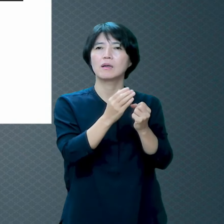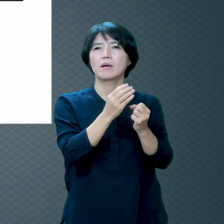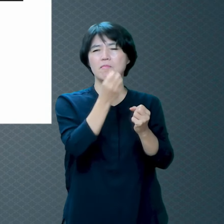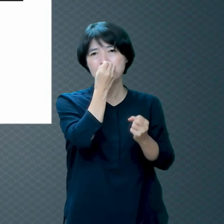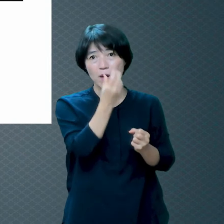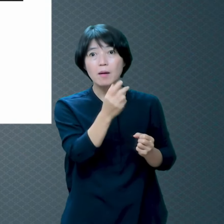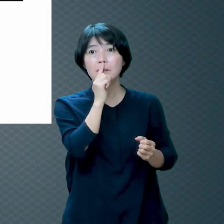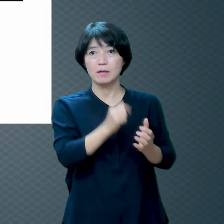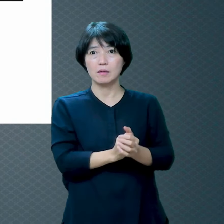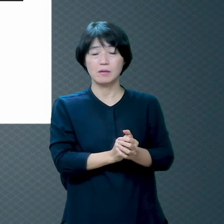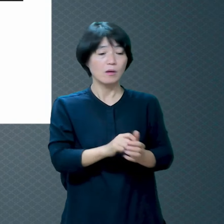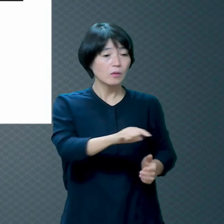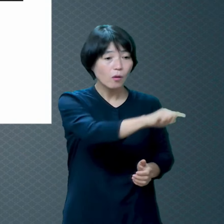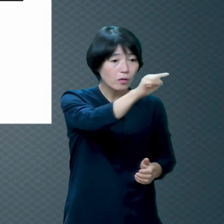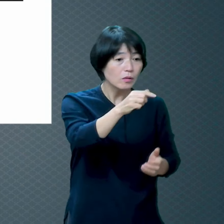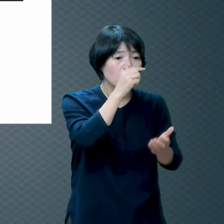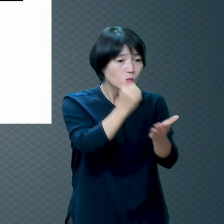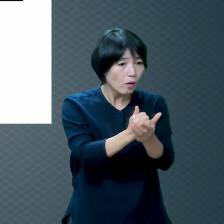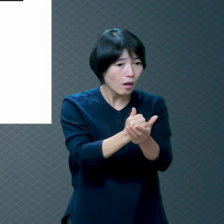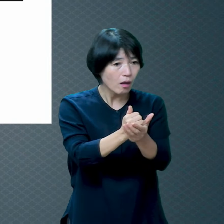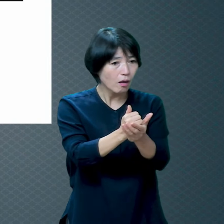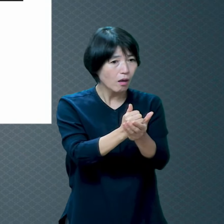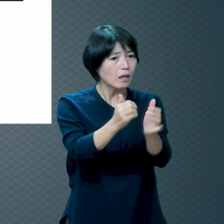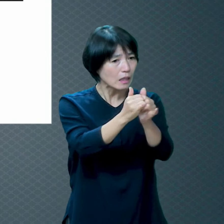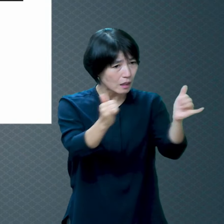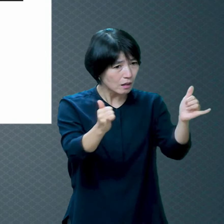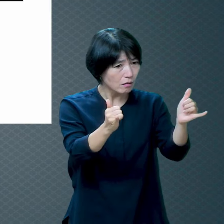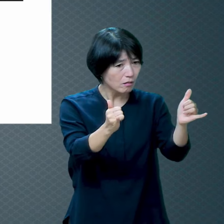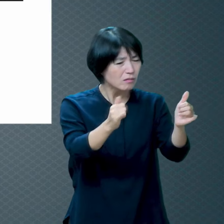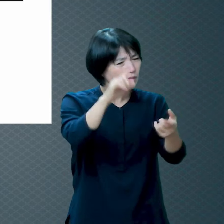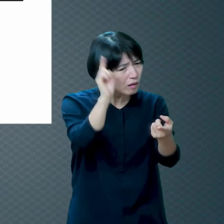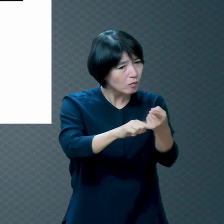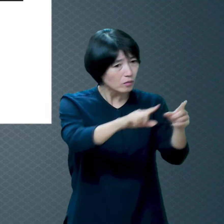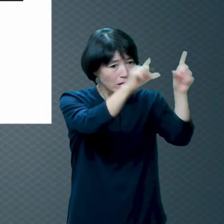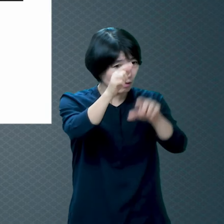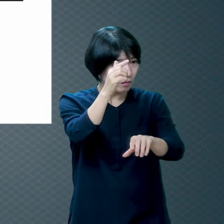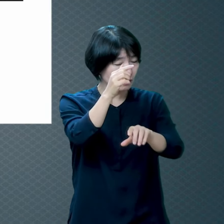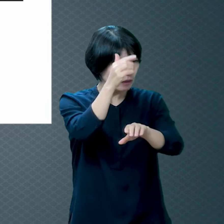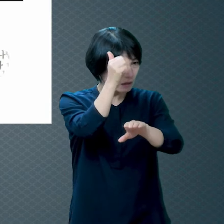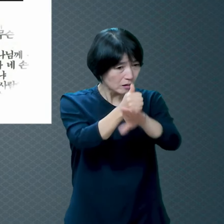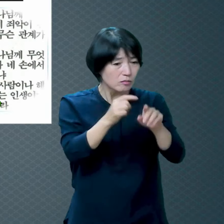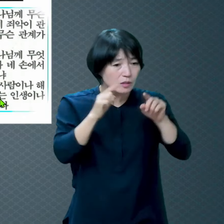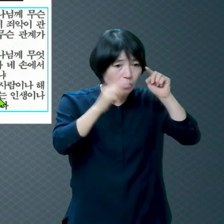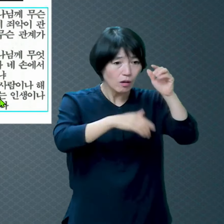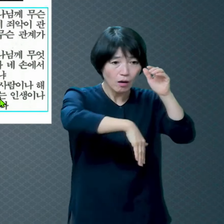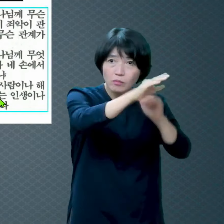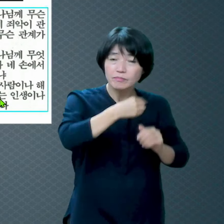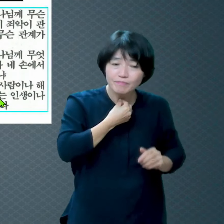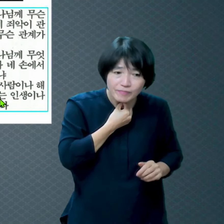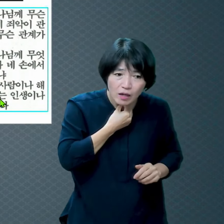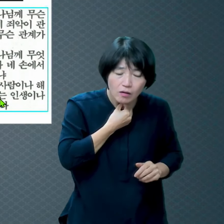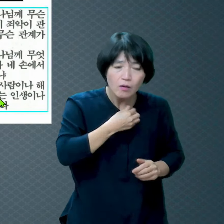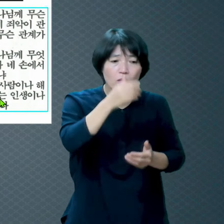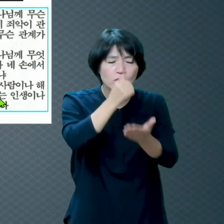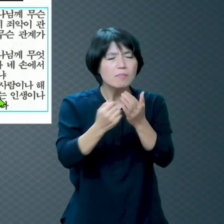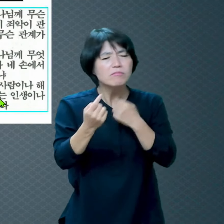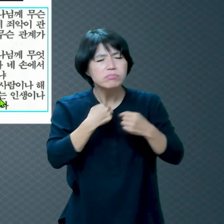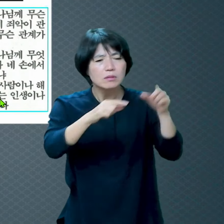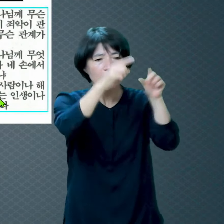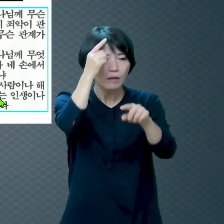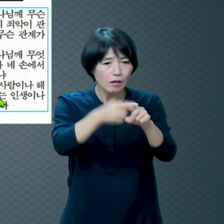너희 결국이 이런데 그 결국 속에서 살래? 죄를 짓다가 지옥에 가는데